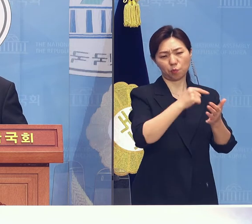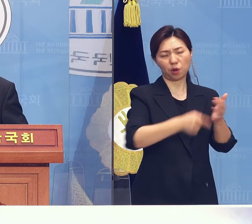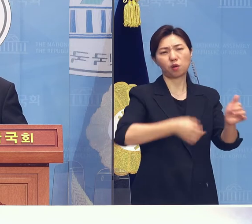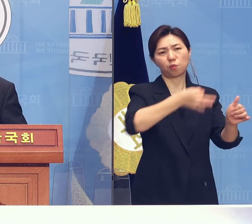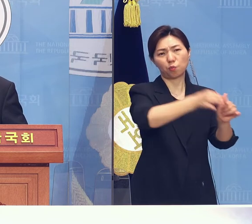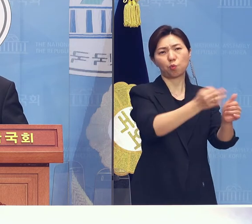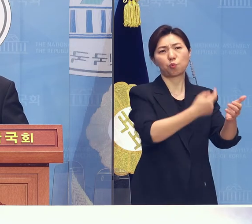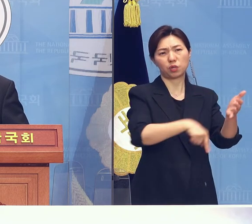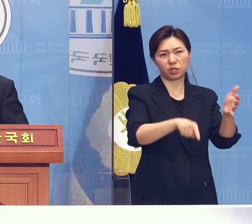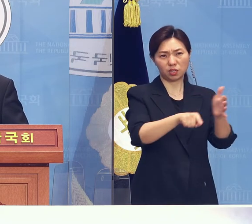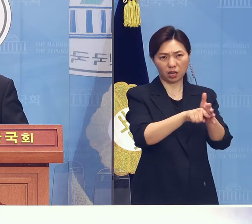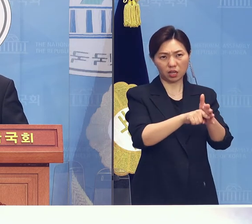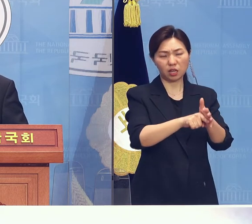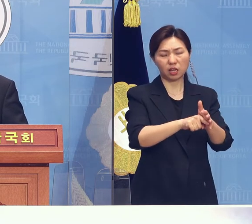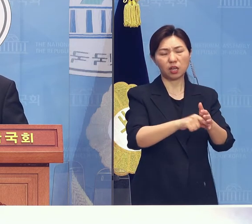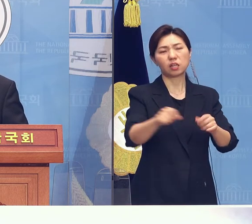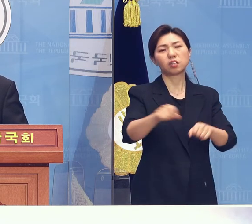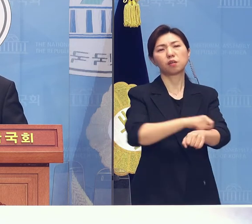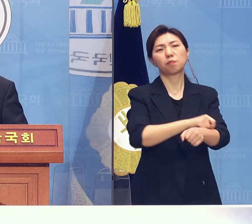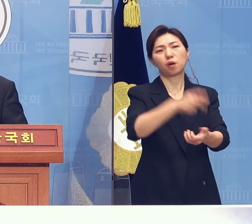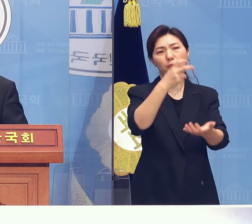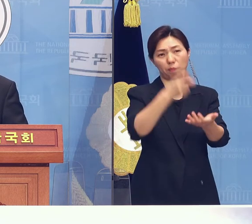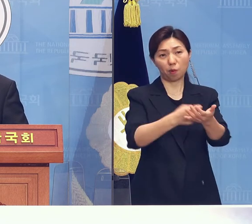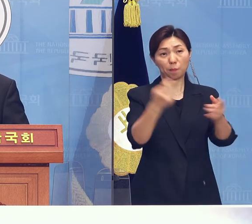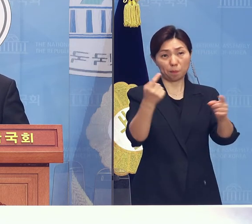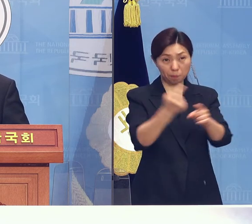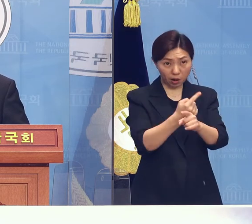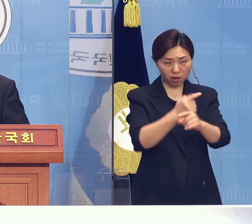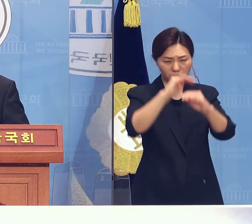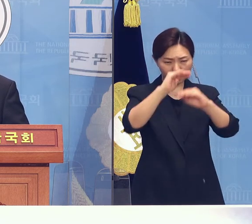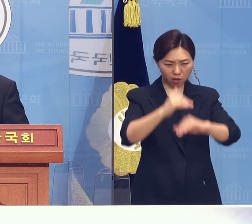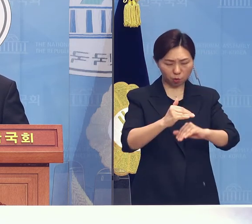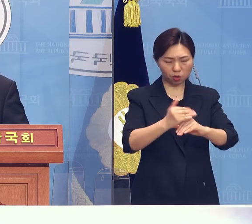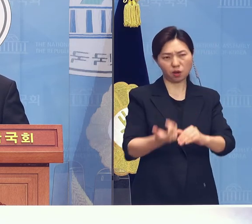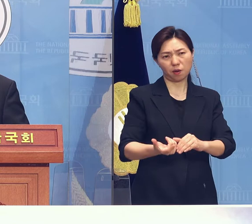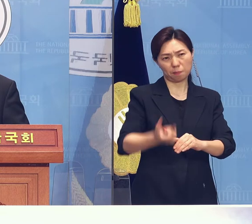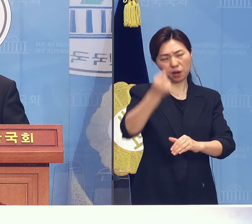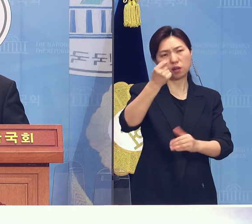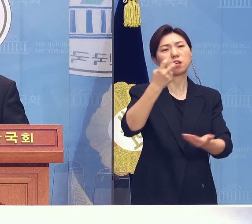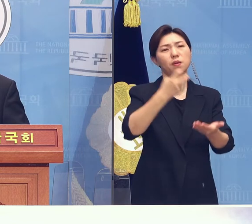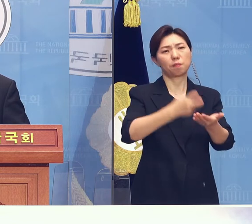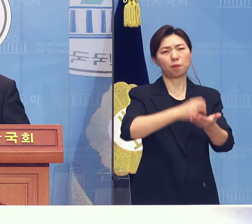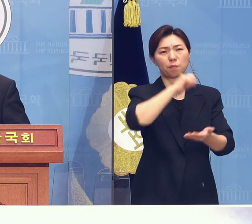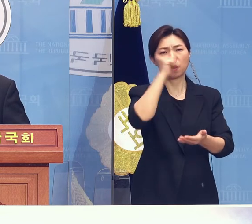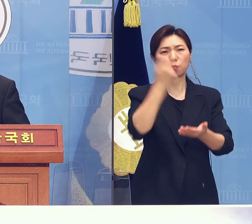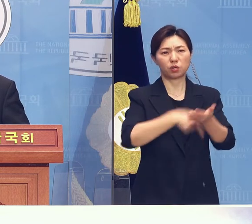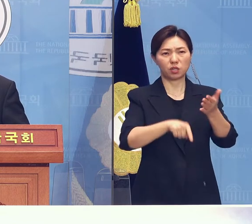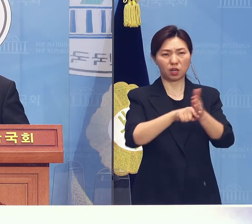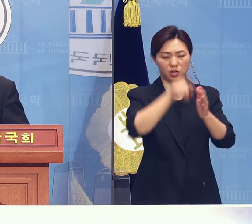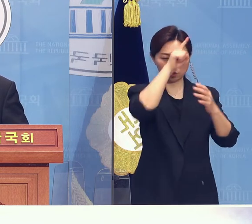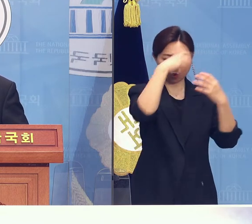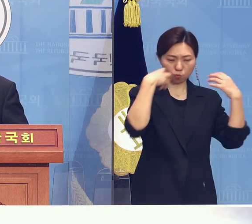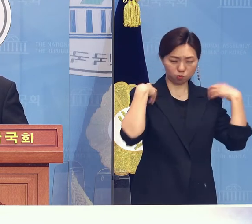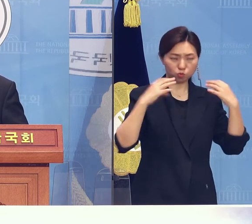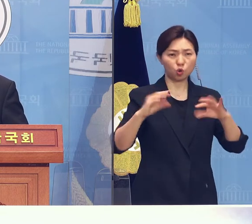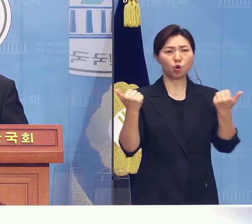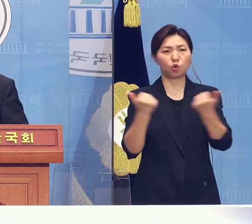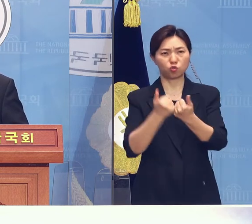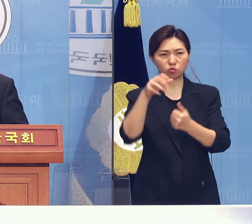국회를 통과할 수 있도록 정보와 국회가 적극 나서 주시기를 당부드립니다.